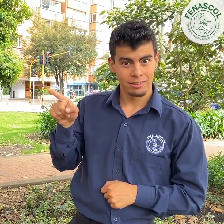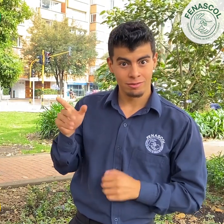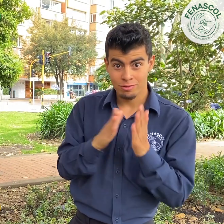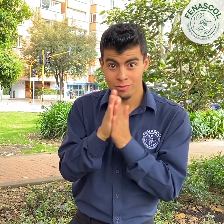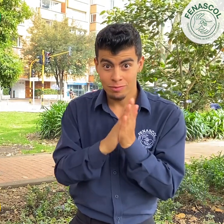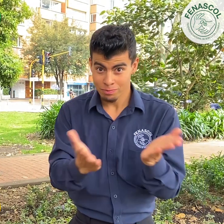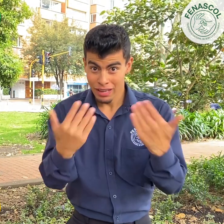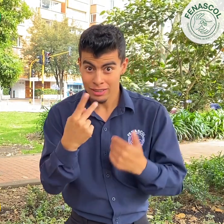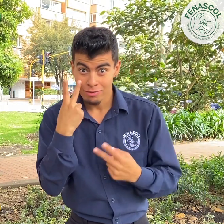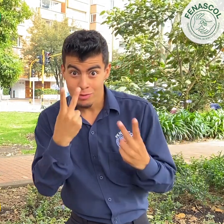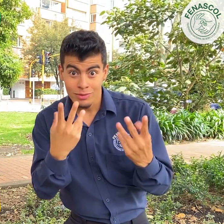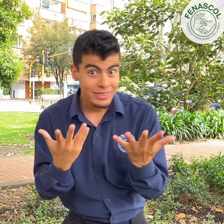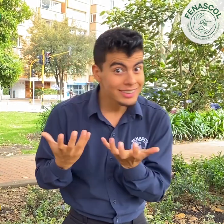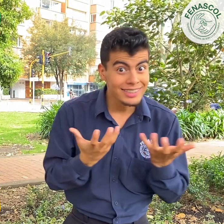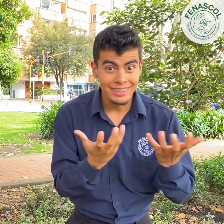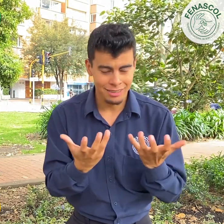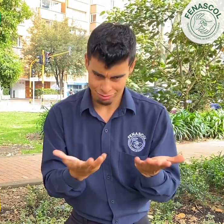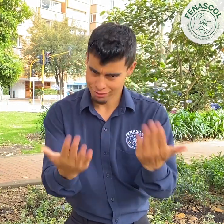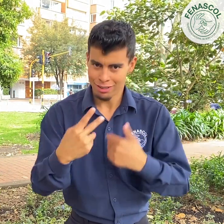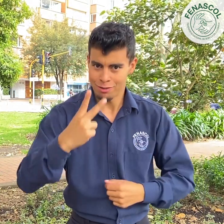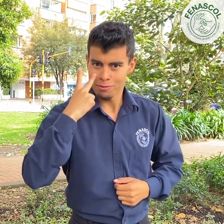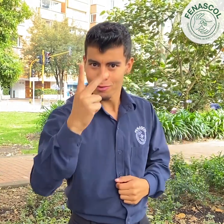¿Ansiosos por la emisión? ¡Venga! ¡Allí nos vemos!